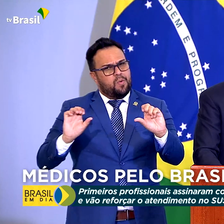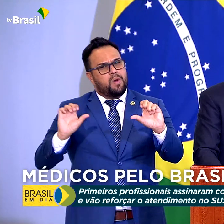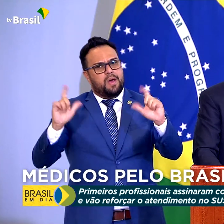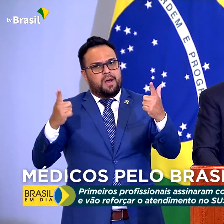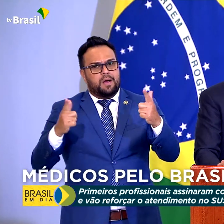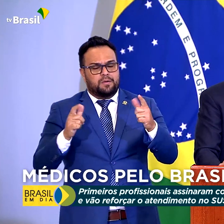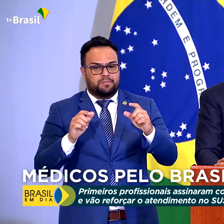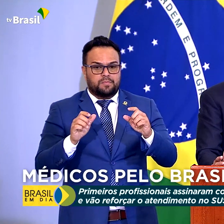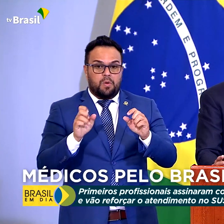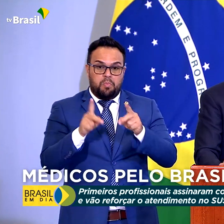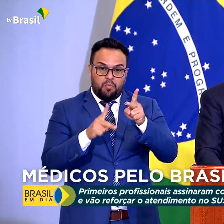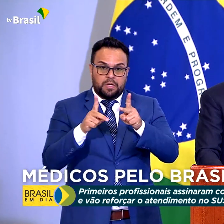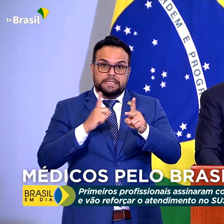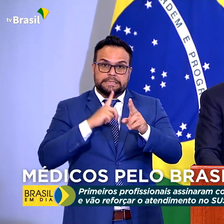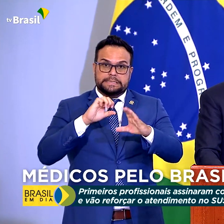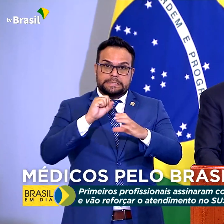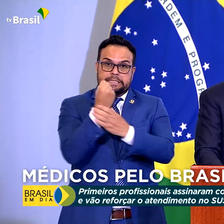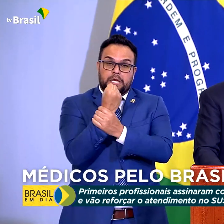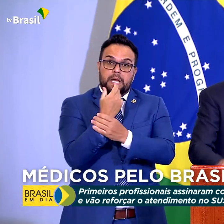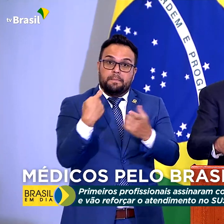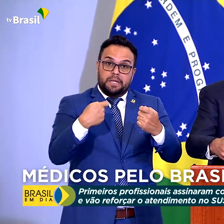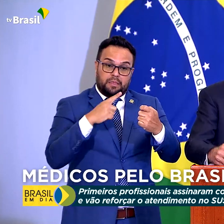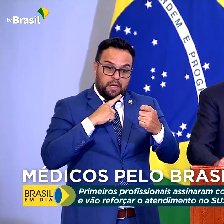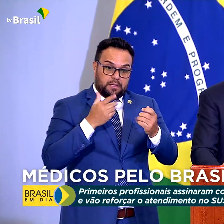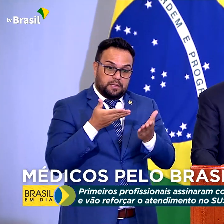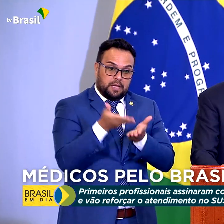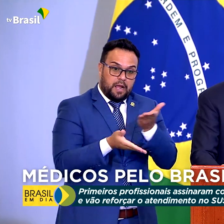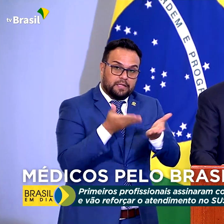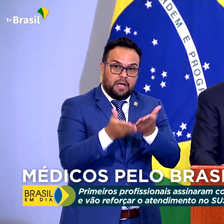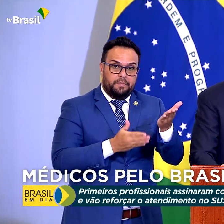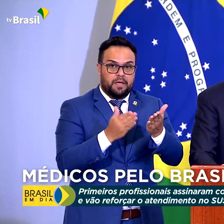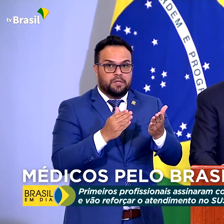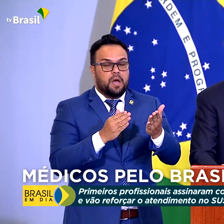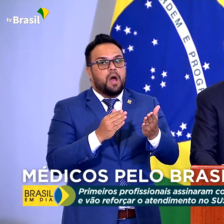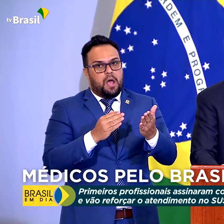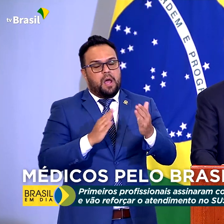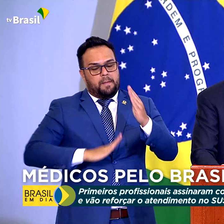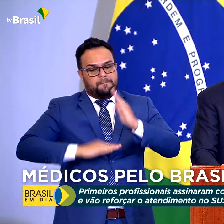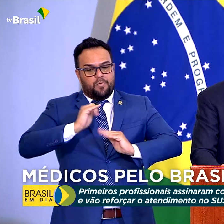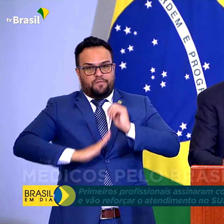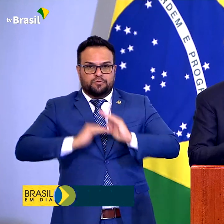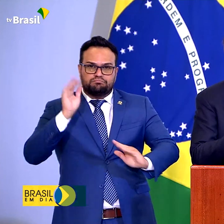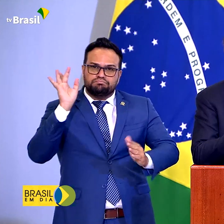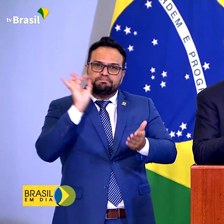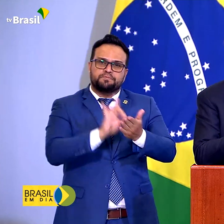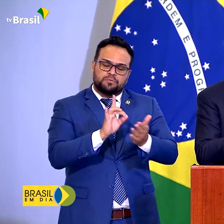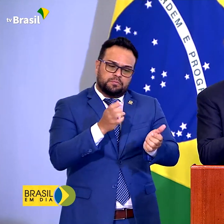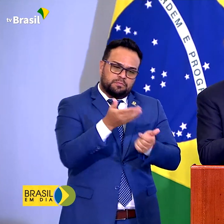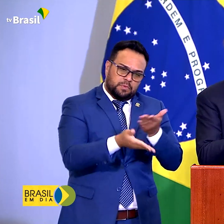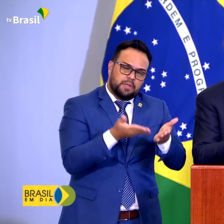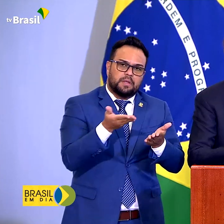vai ter um tratamento por esses médicos profissionais bastante